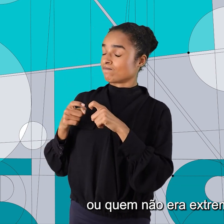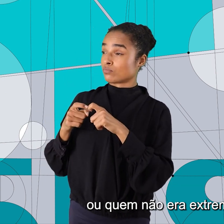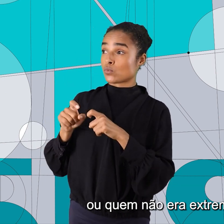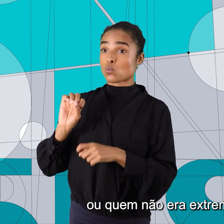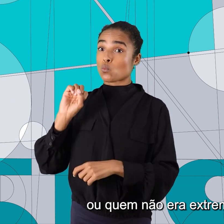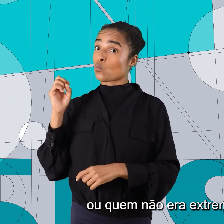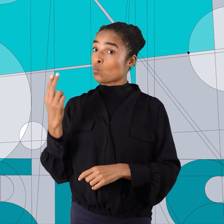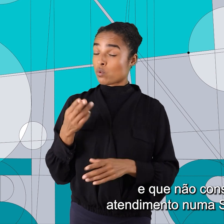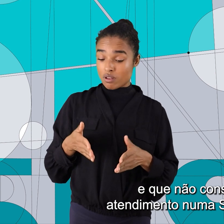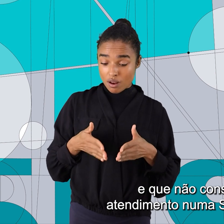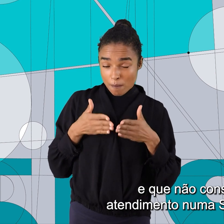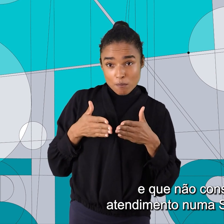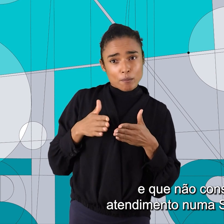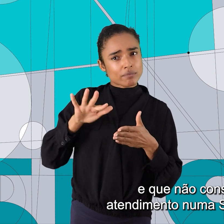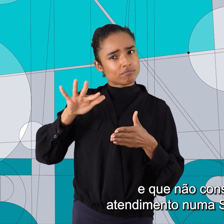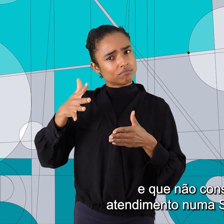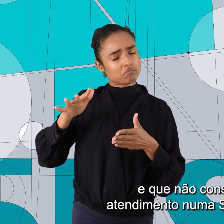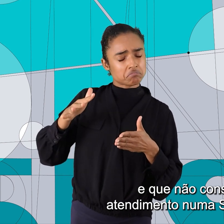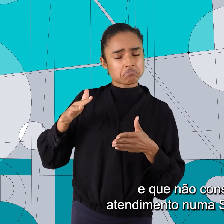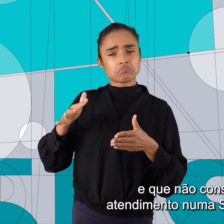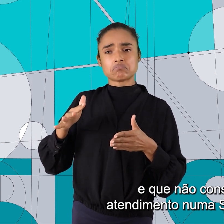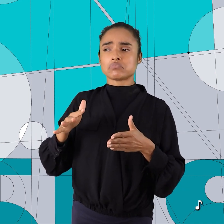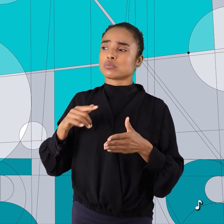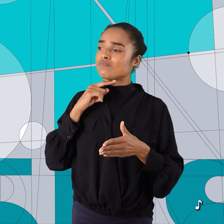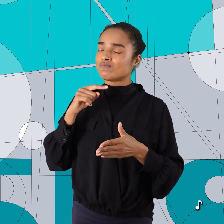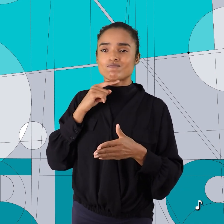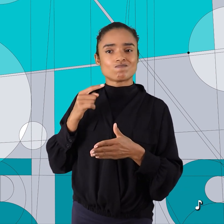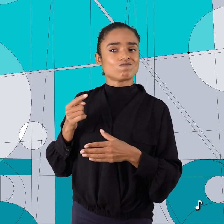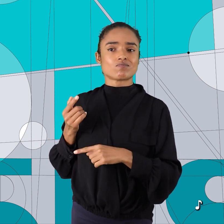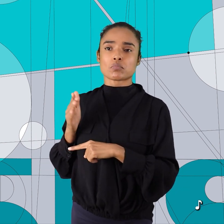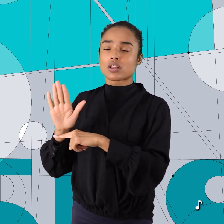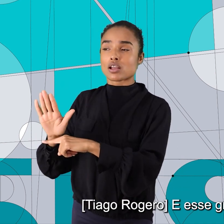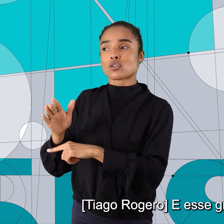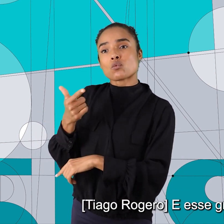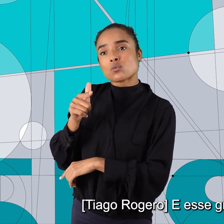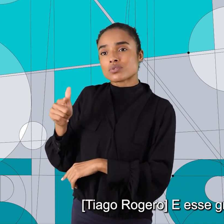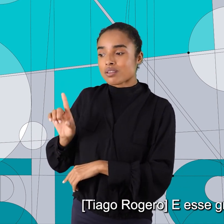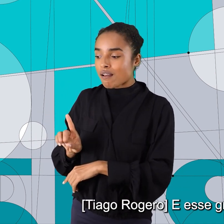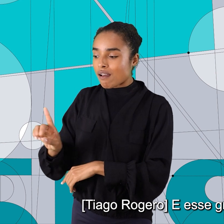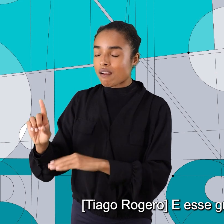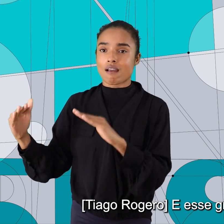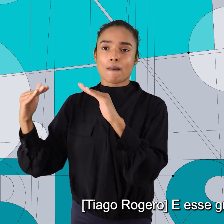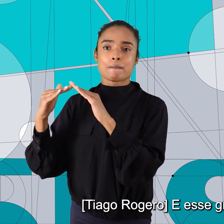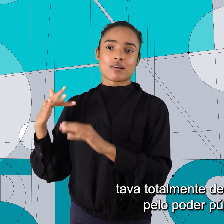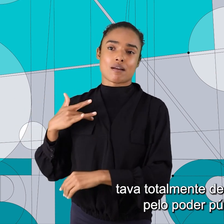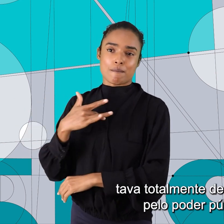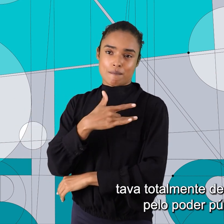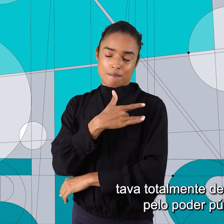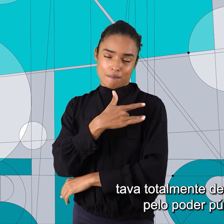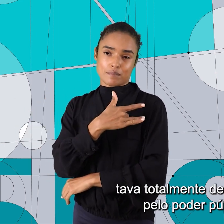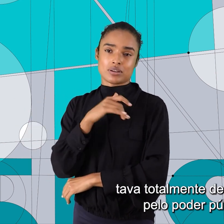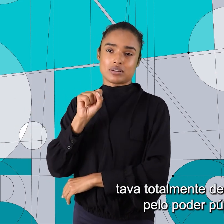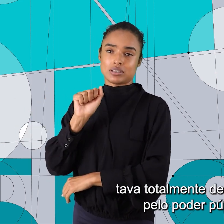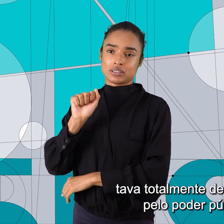era extremamente pobre e que não conseguia atendimento numa Santa Casa. E esse grupo gigantesco estava